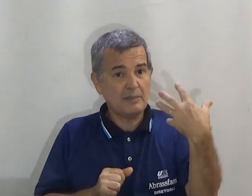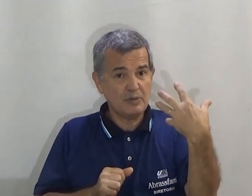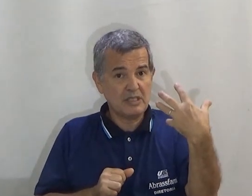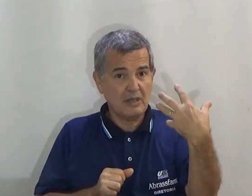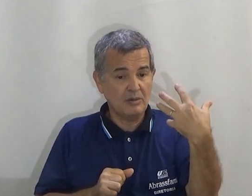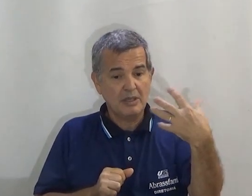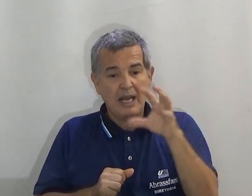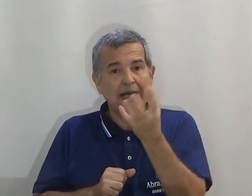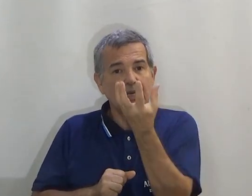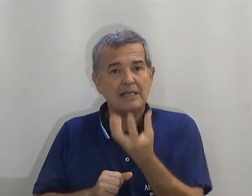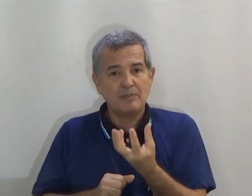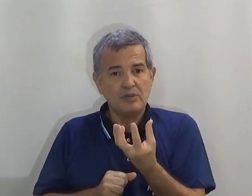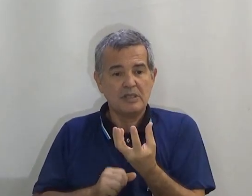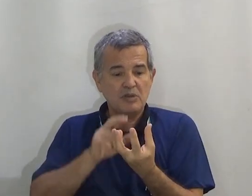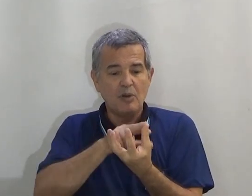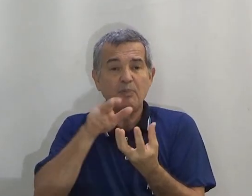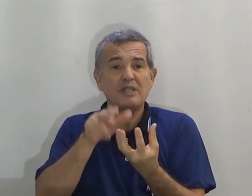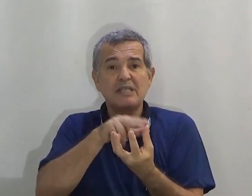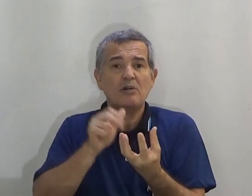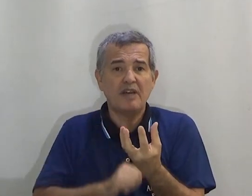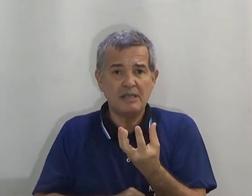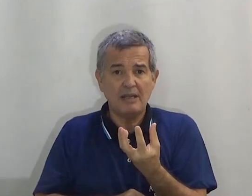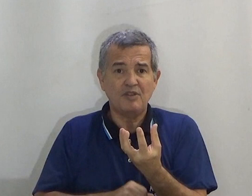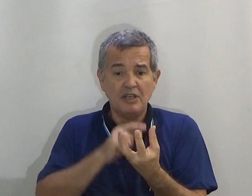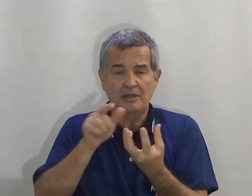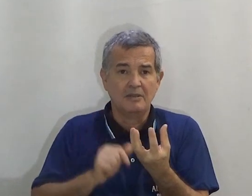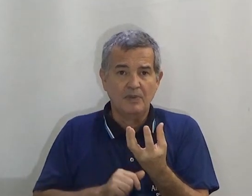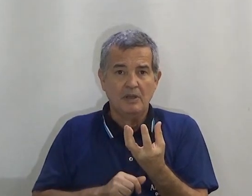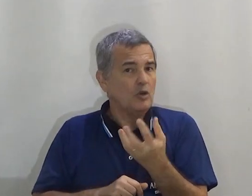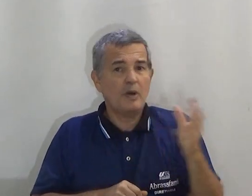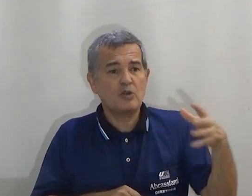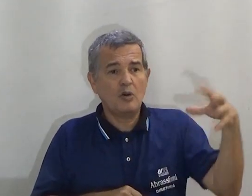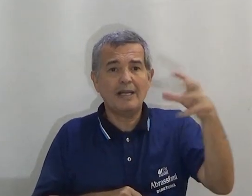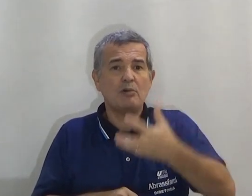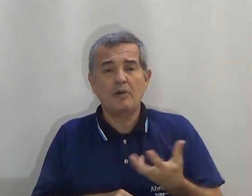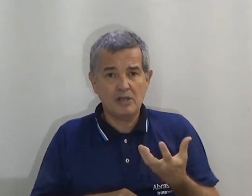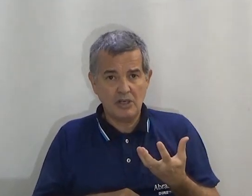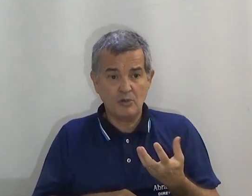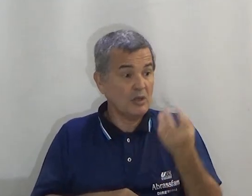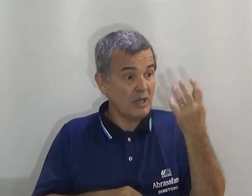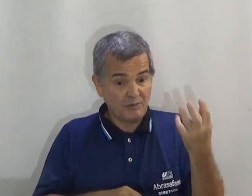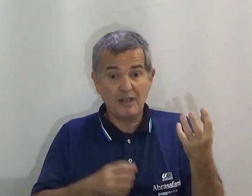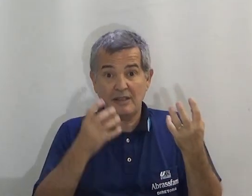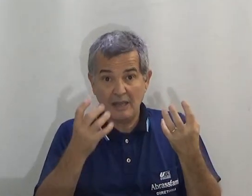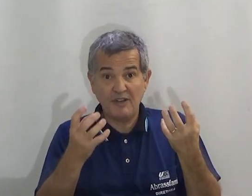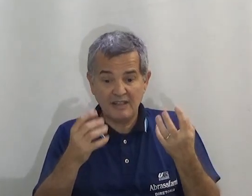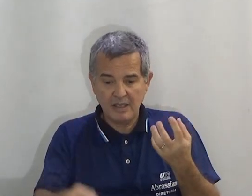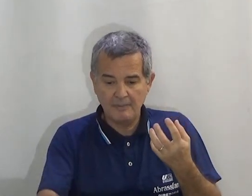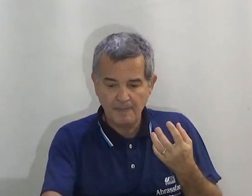Aqui nessa posição. Aqui nessa posição. Então a posição vai interferir. Eu não posso colocar de qualquer jeito. Eu tenho que